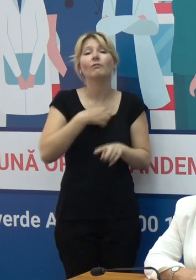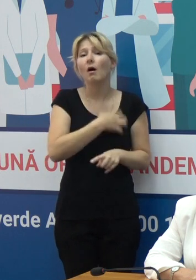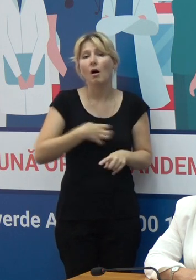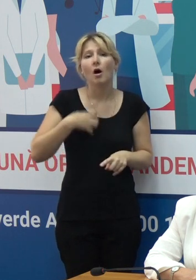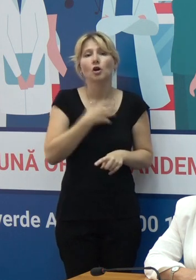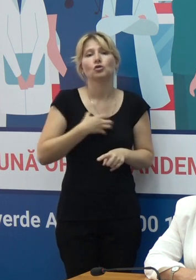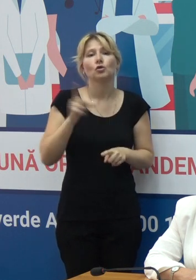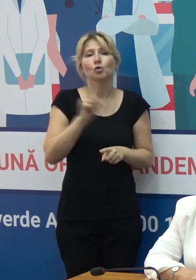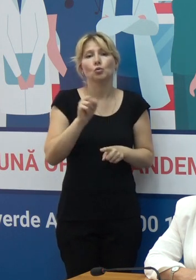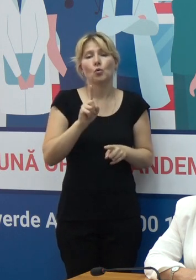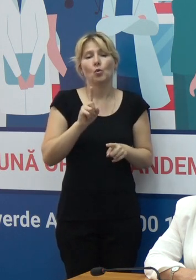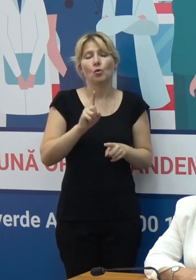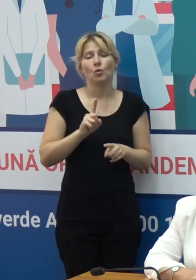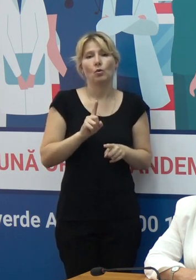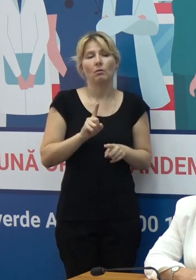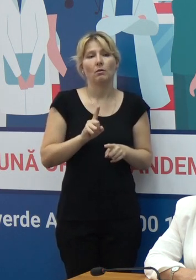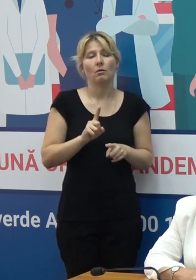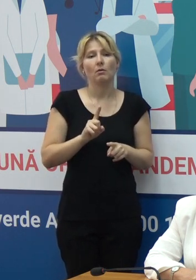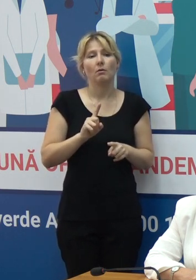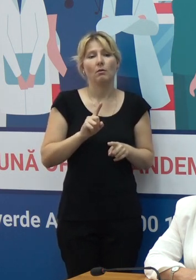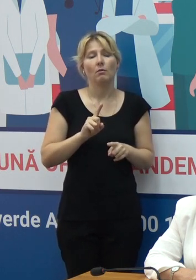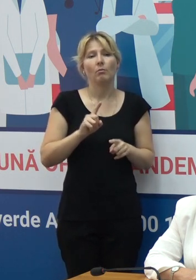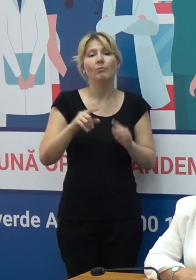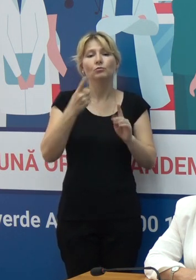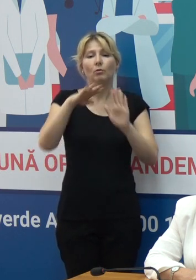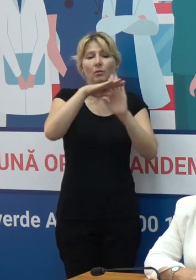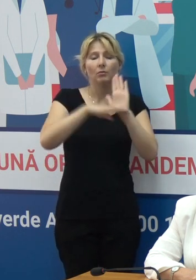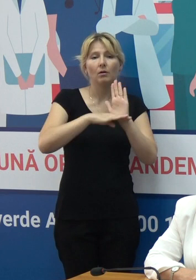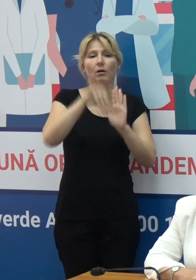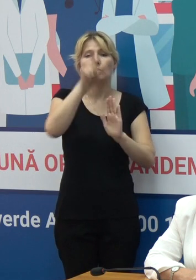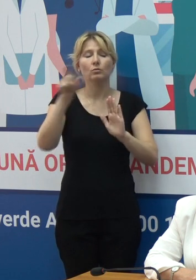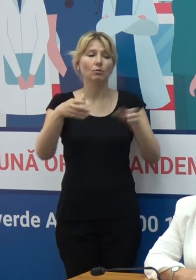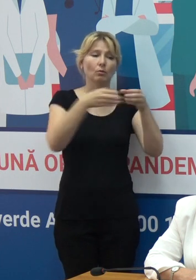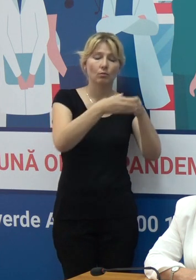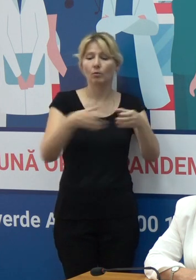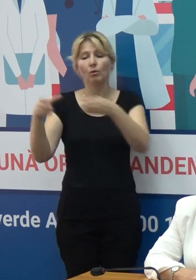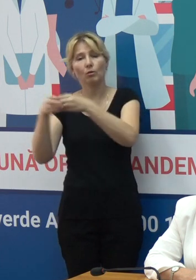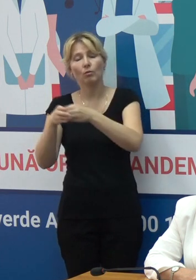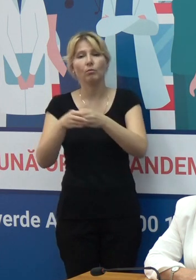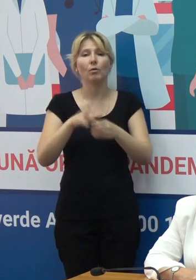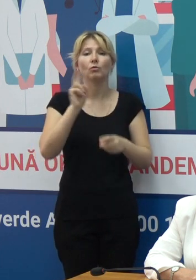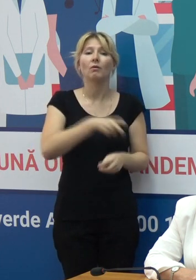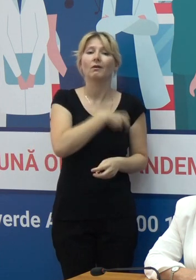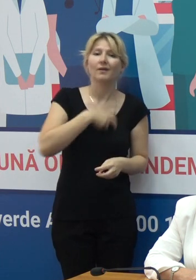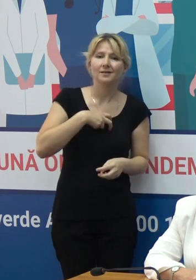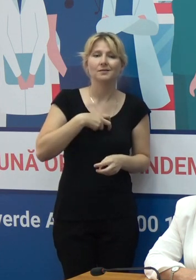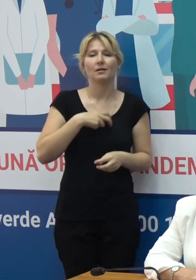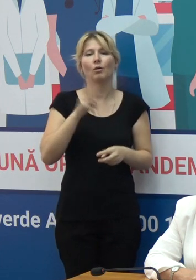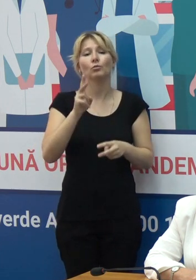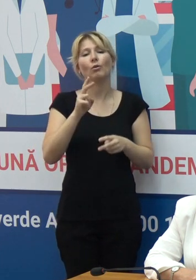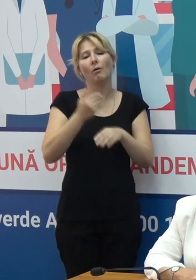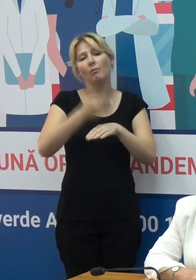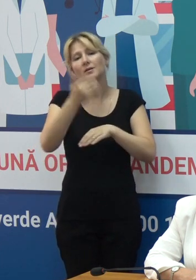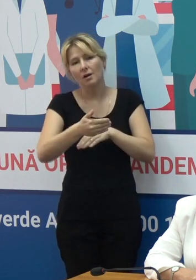să vedem și anumite categorii care sunt mai reticente sau care rămân